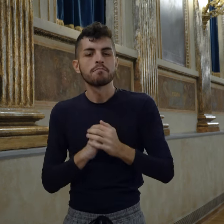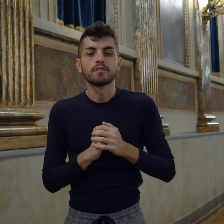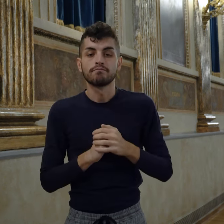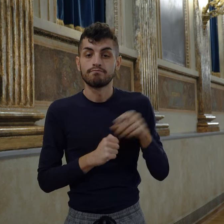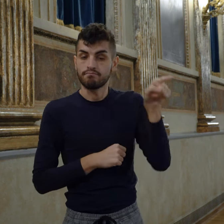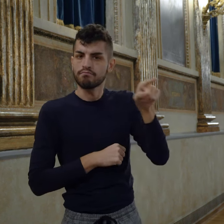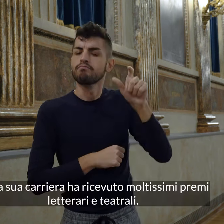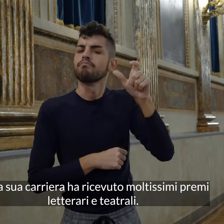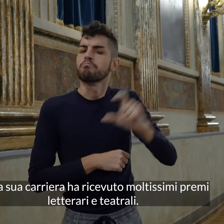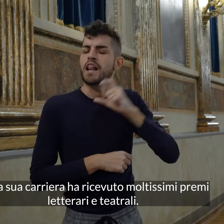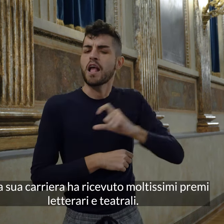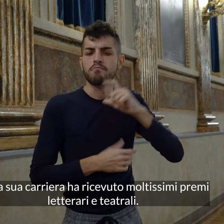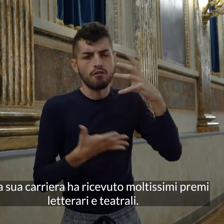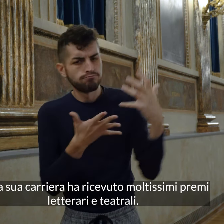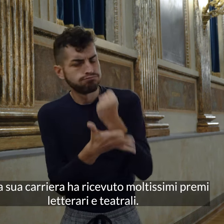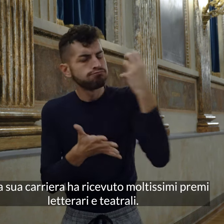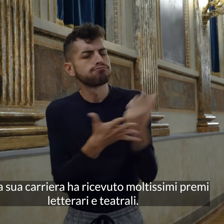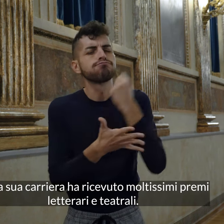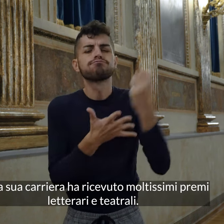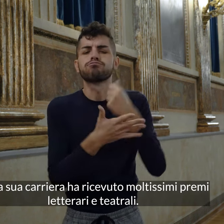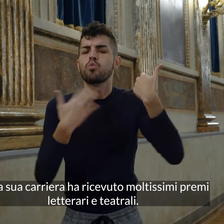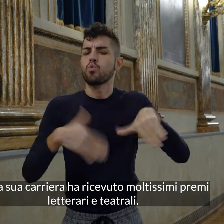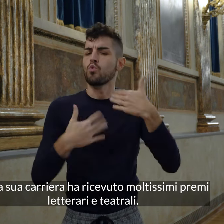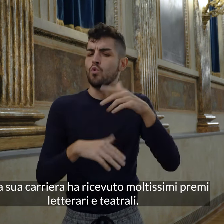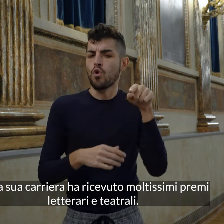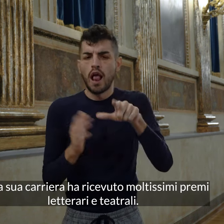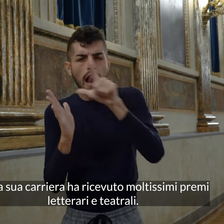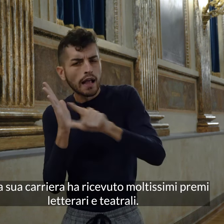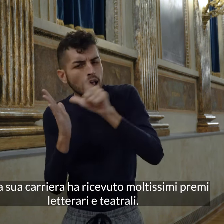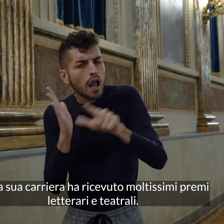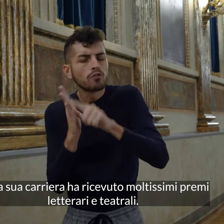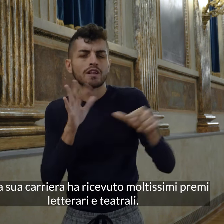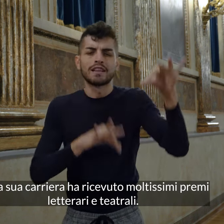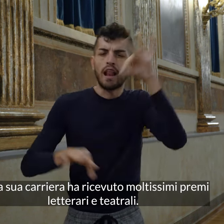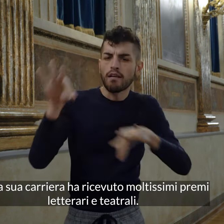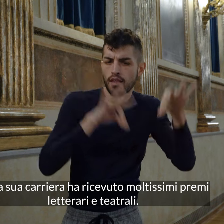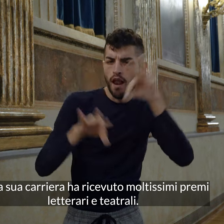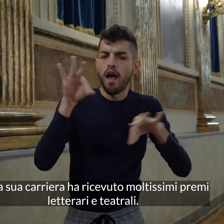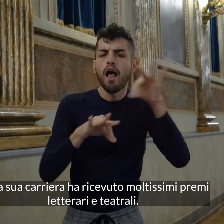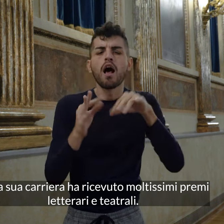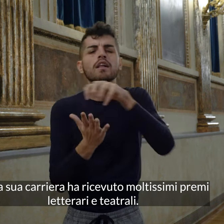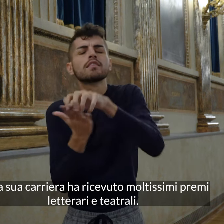Nella sua carriera ha ricevuto moltissimi premi letterari e teatrali